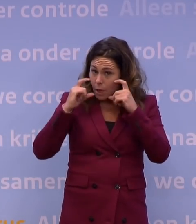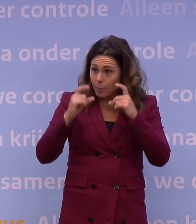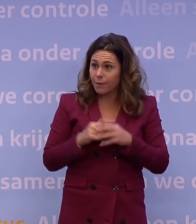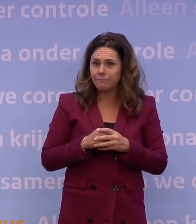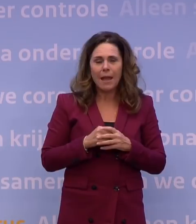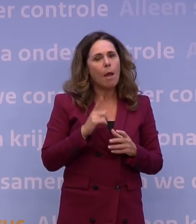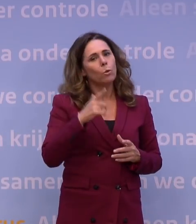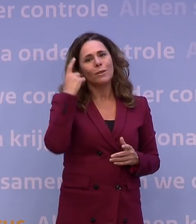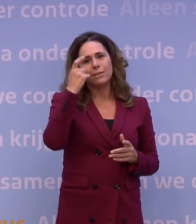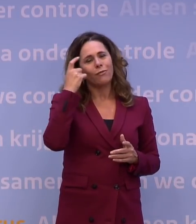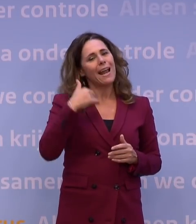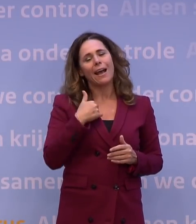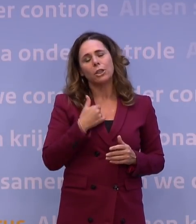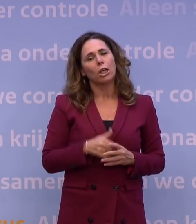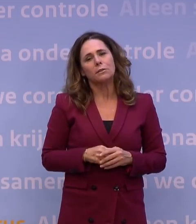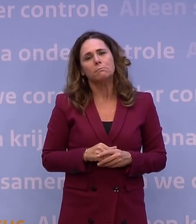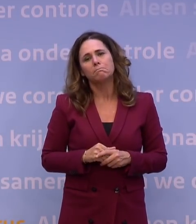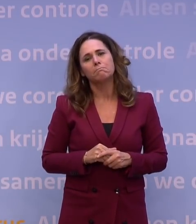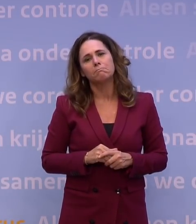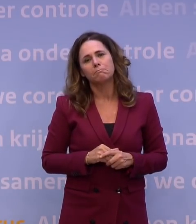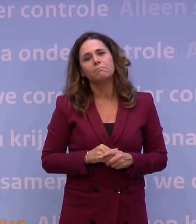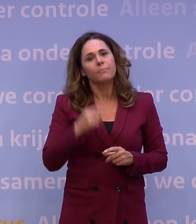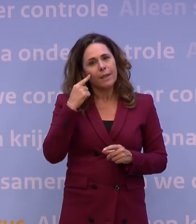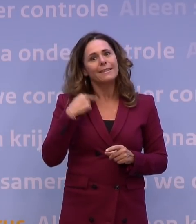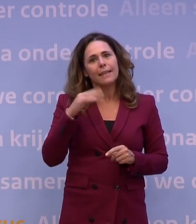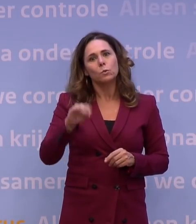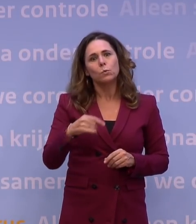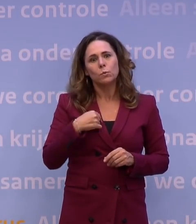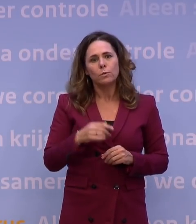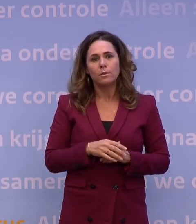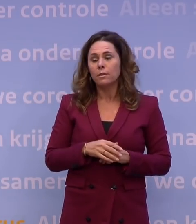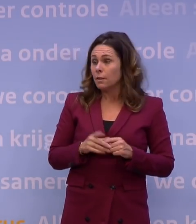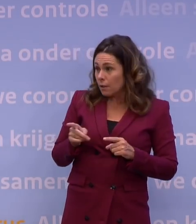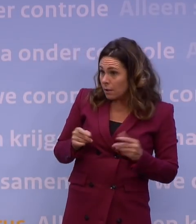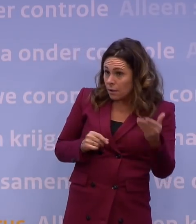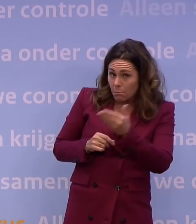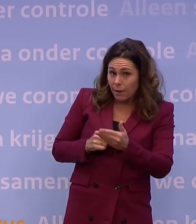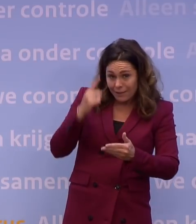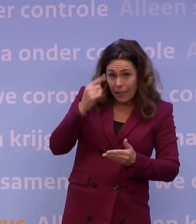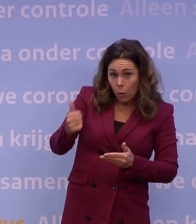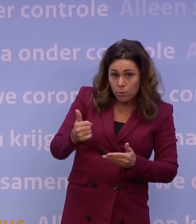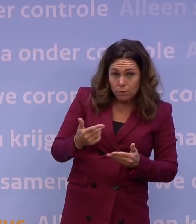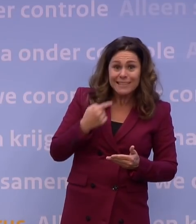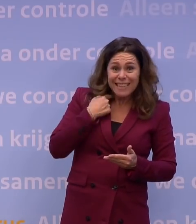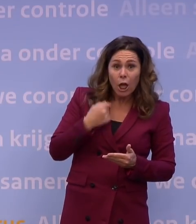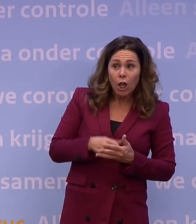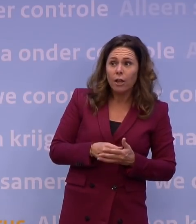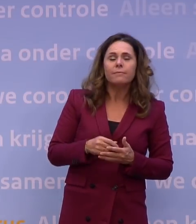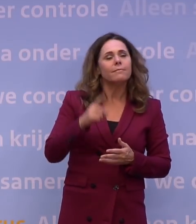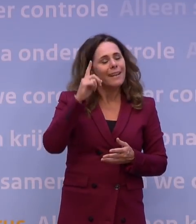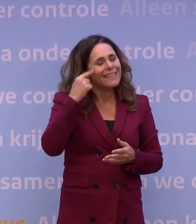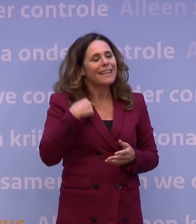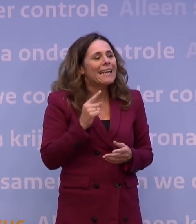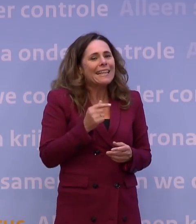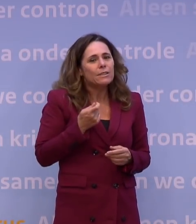Daar ik nog niet over nagedacht. Daar ga ik niet over nagedacht. Ik denk dat ik dat wel doe, ja. Acht u dat dan ook zinvol? Ik denk dat het iets bijdraagt,